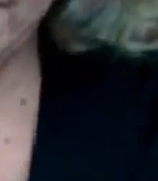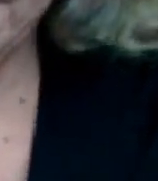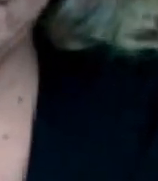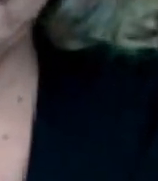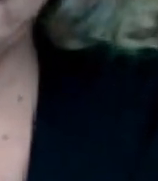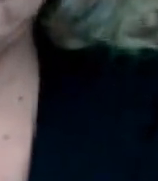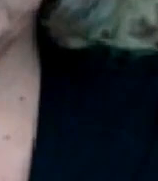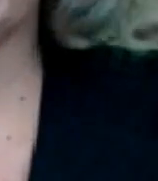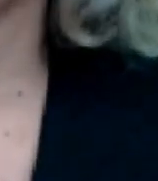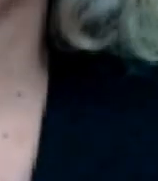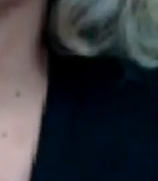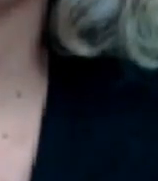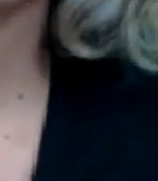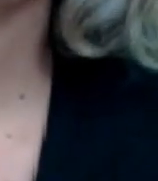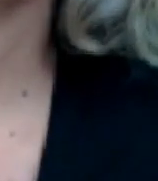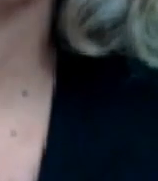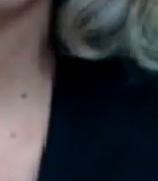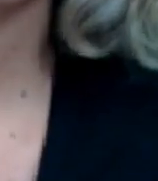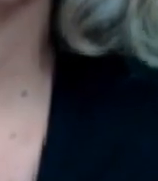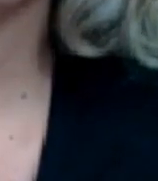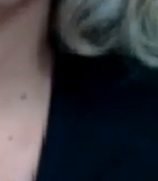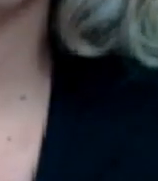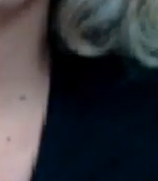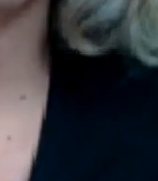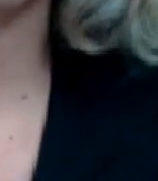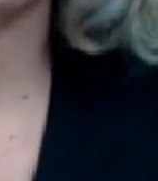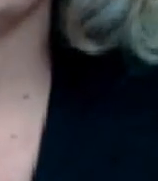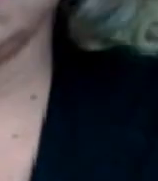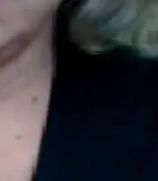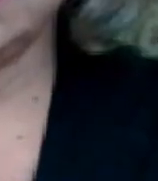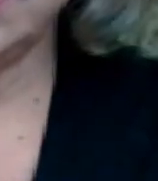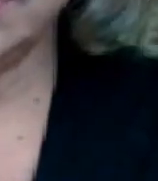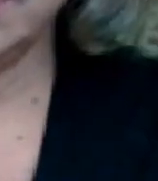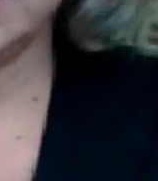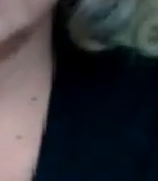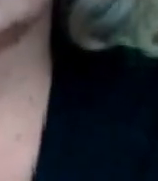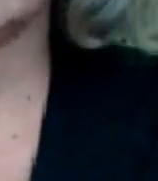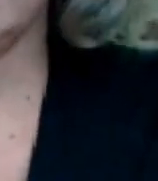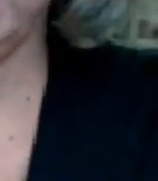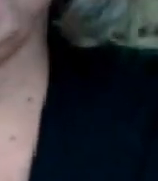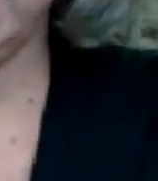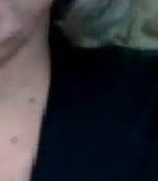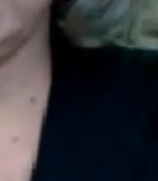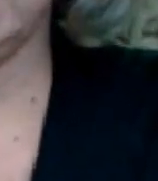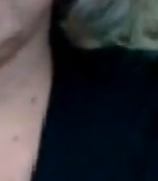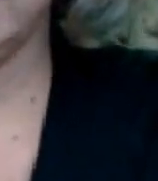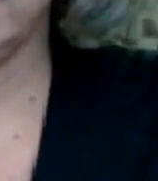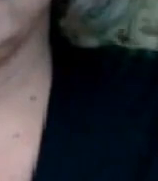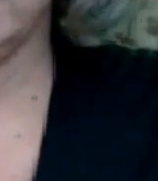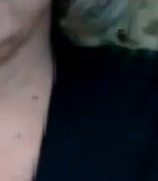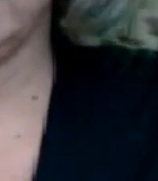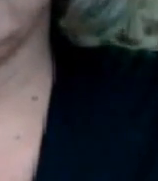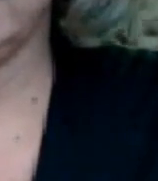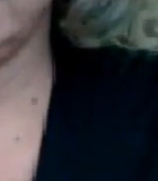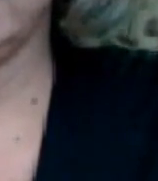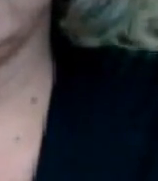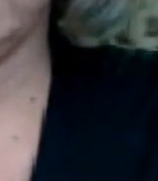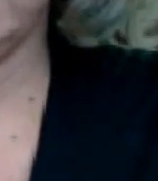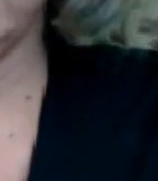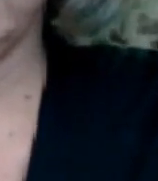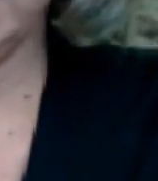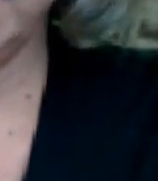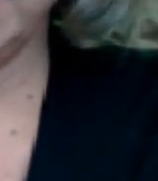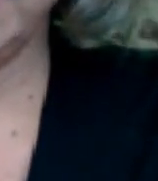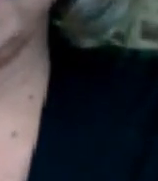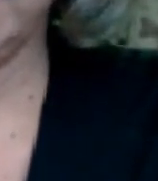daño a quien puede es un ambiente bastante pesado y pues bueno si tú gustas y